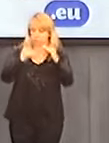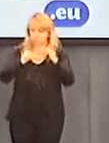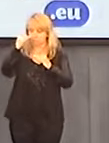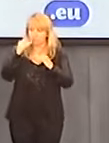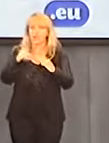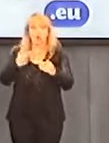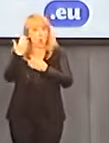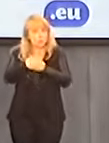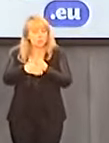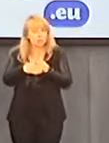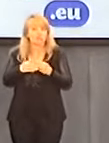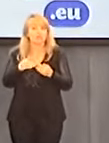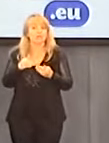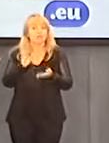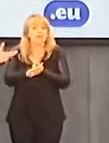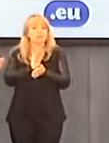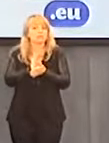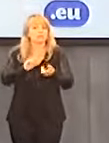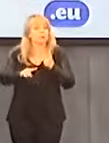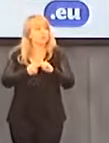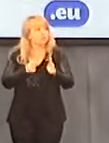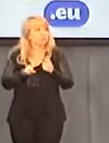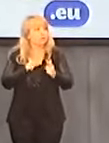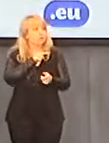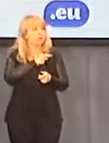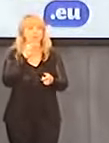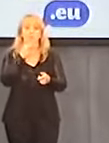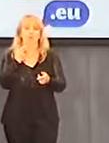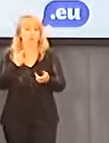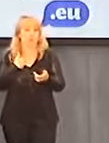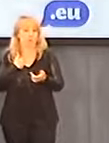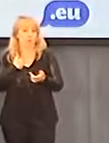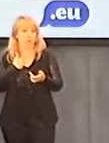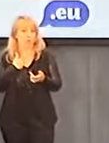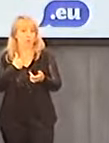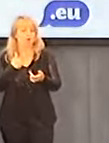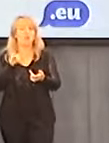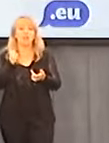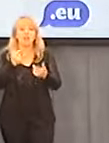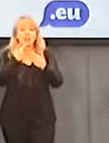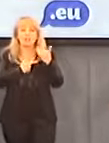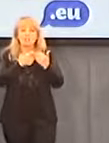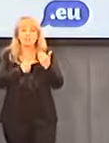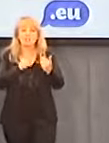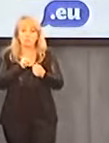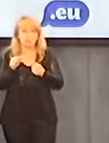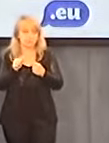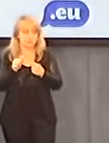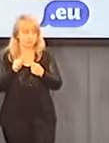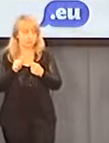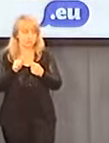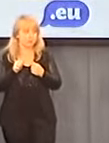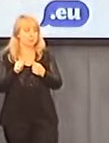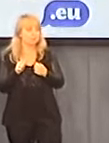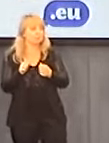ostatni artykuł w Polityce. I tutaj Roman powie, jakiego rzędu liczby wchodzą w grę, jeżeli chodzi o